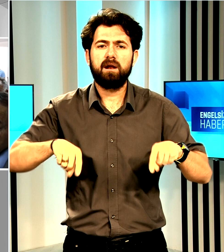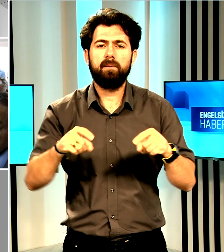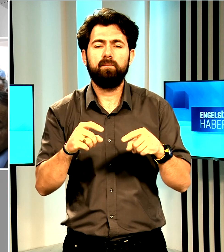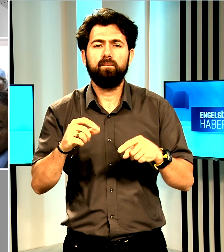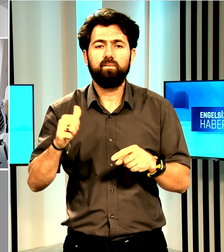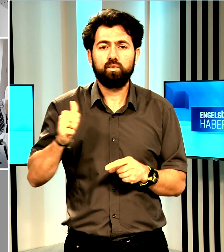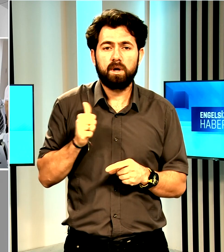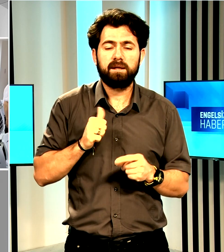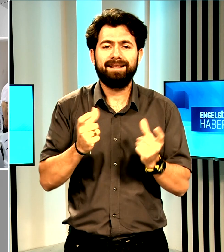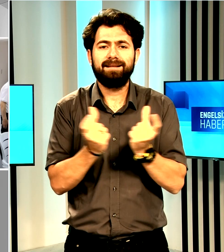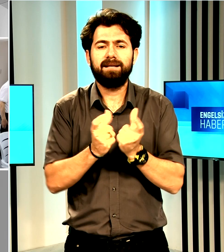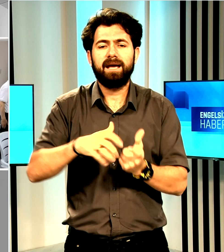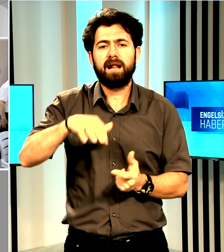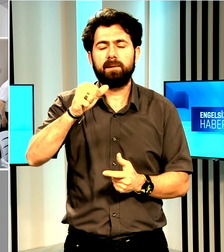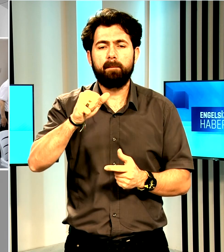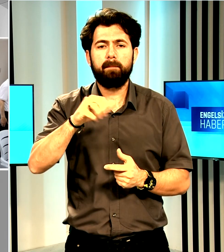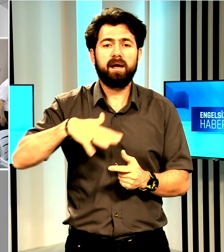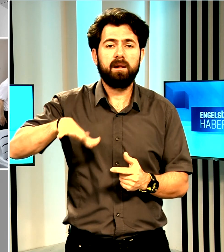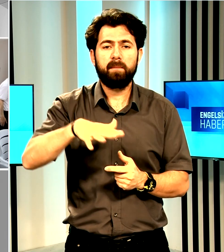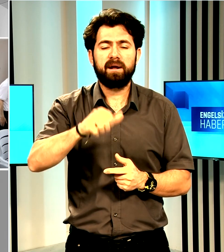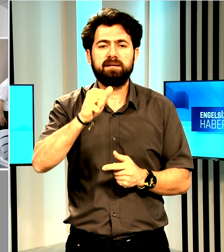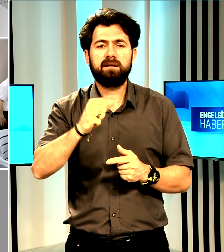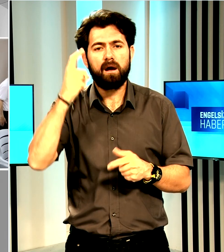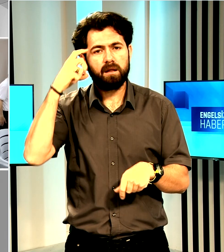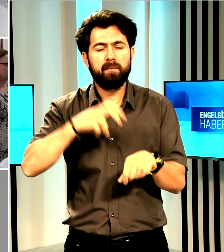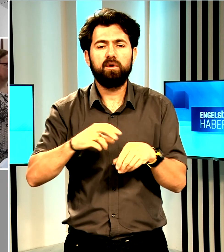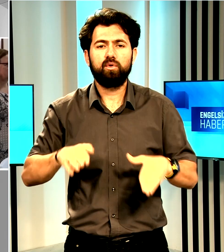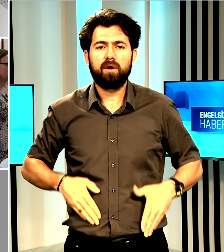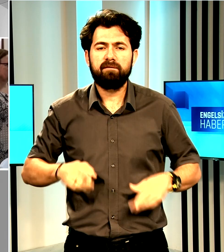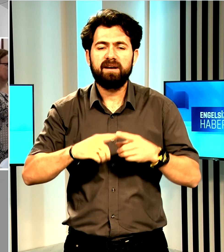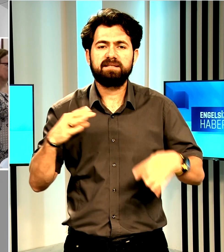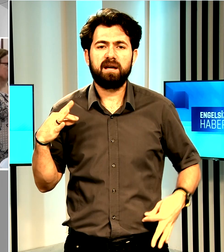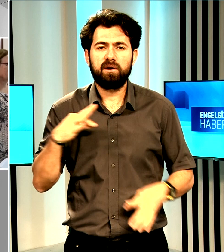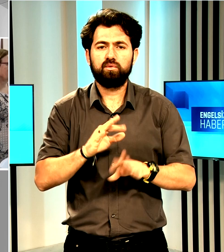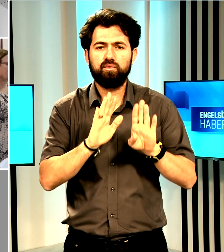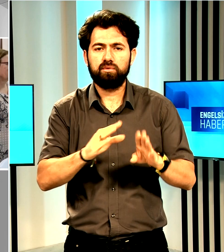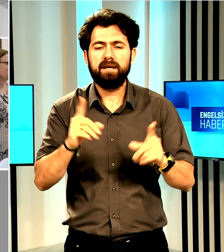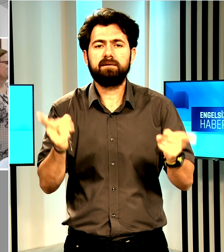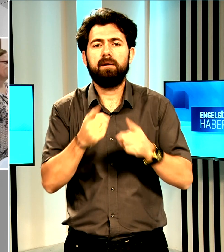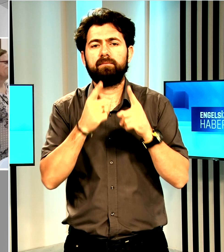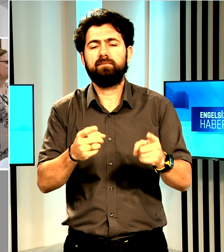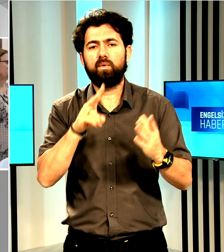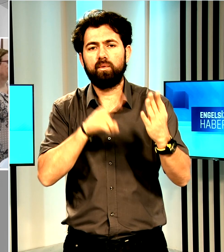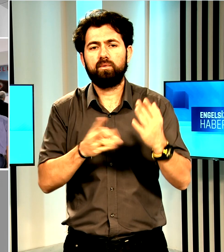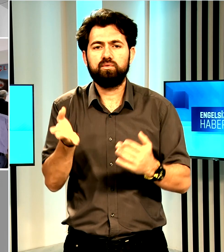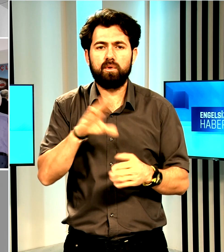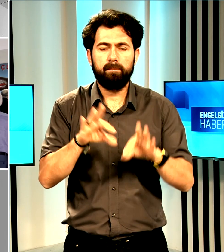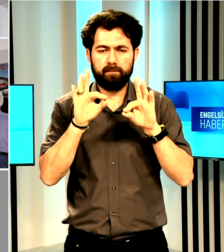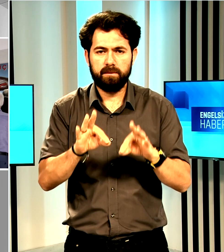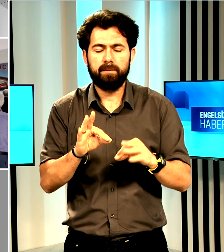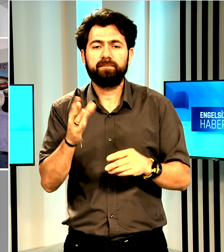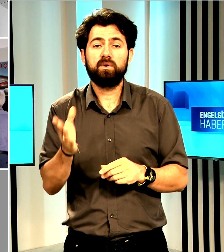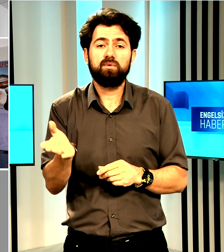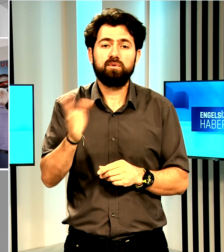genel merkezindeki anma töreni saygı duruşu ve istiklal maaşının okunmasıyla başladı. Daha sonra